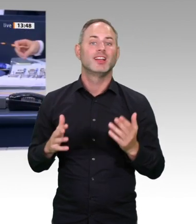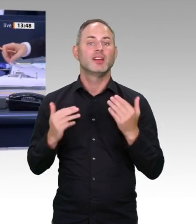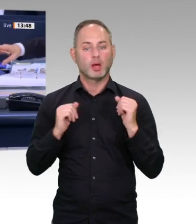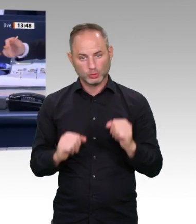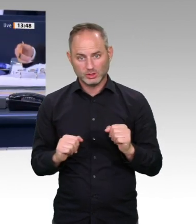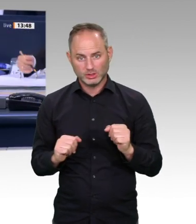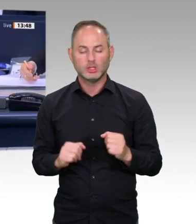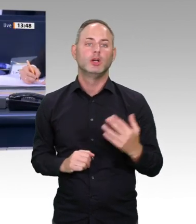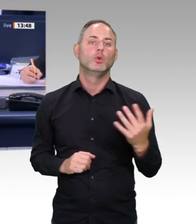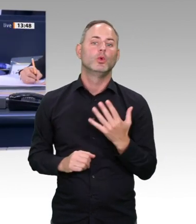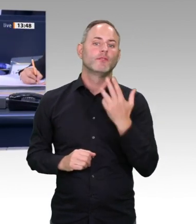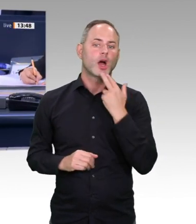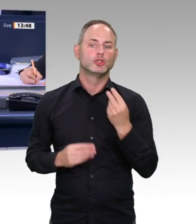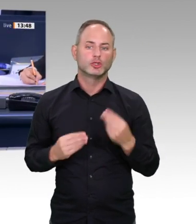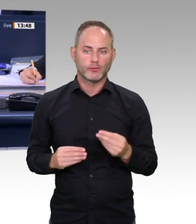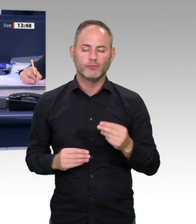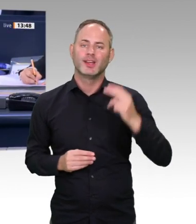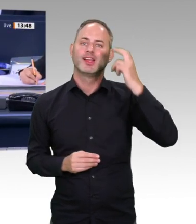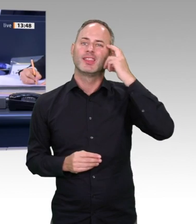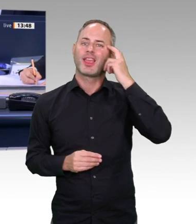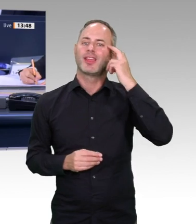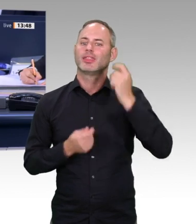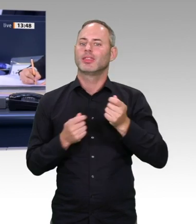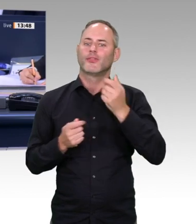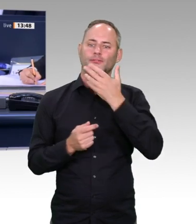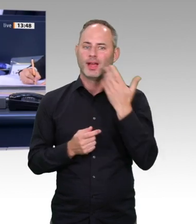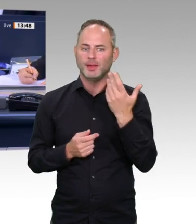die FDP-Fraktion der Kollege Mario Brandenburg.